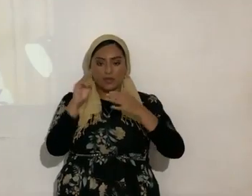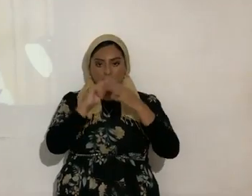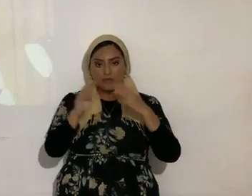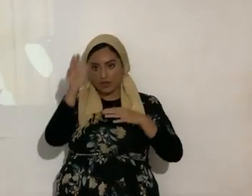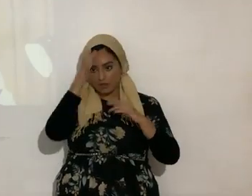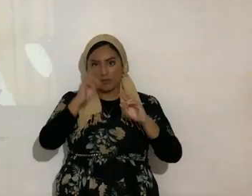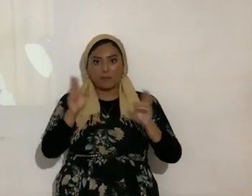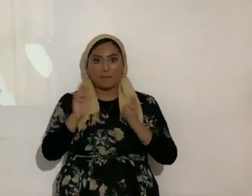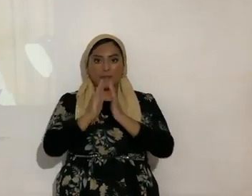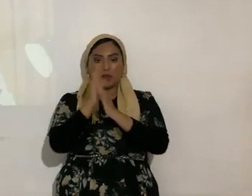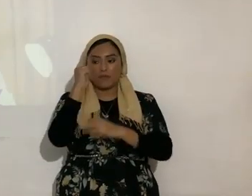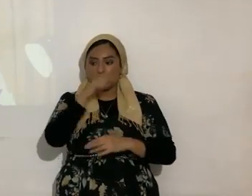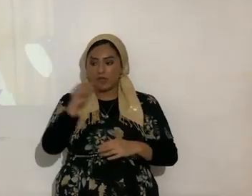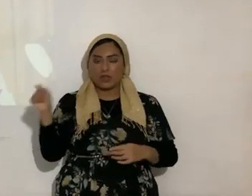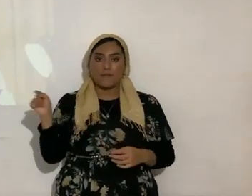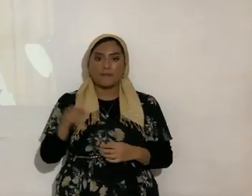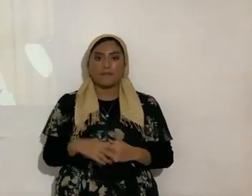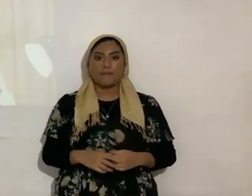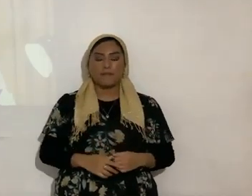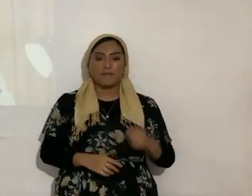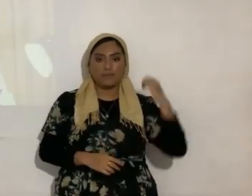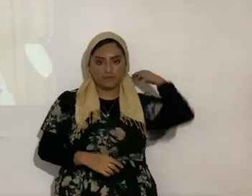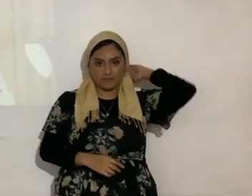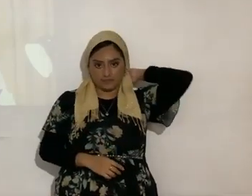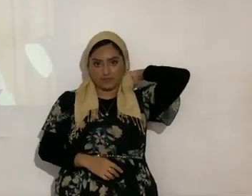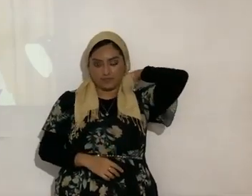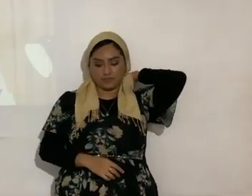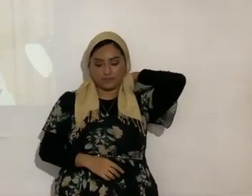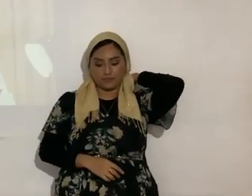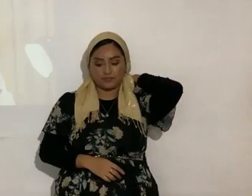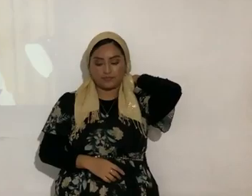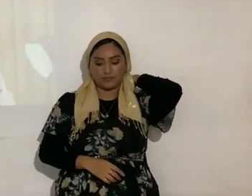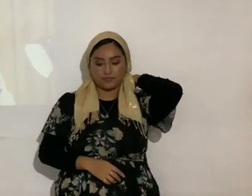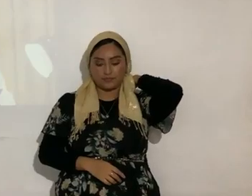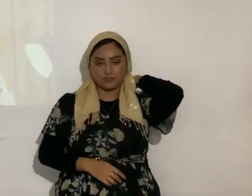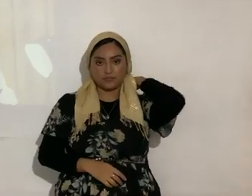¿sí? ¿de acuerdo? bueno ahora